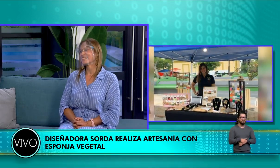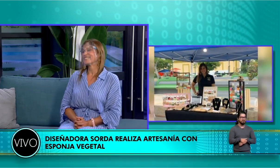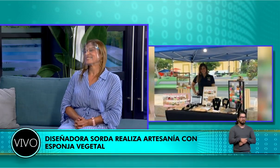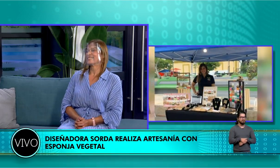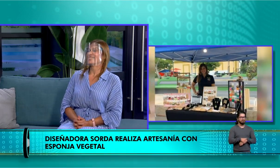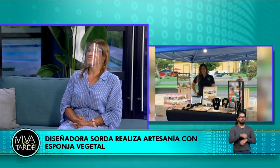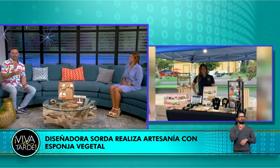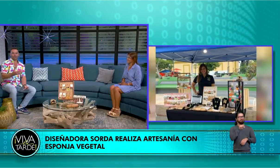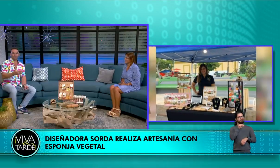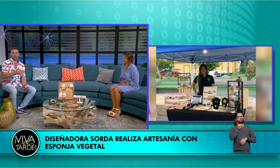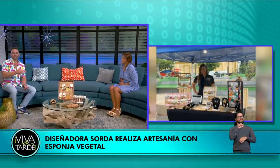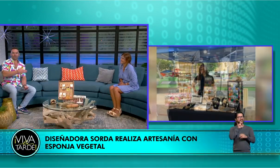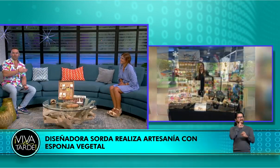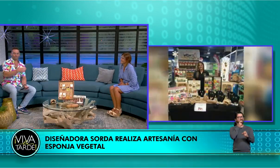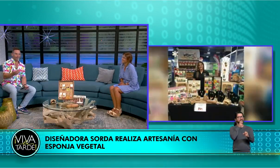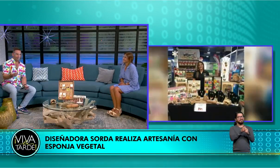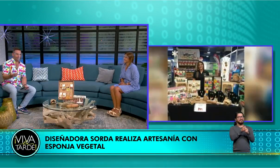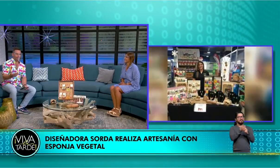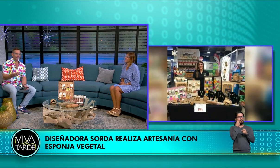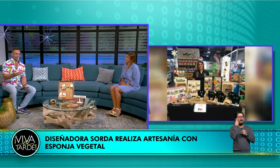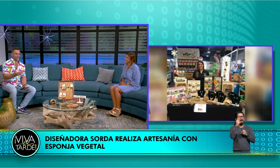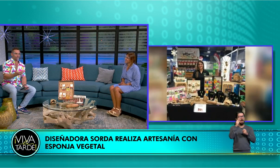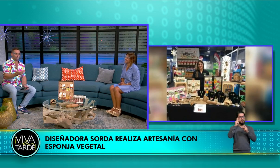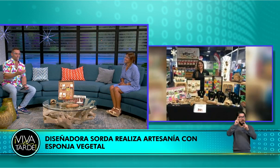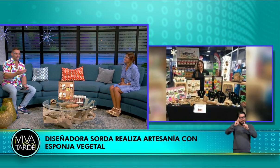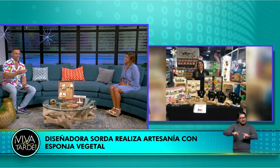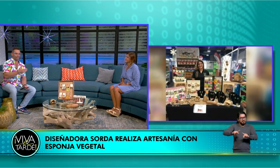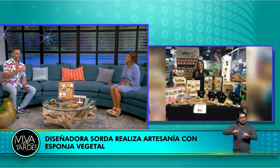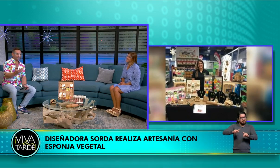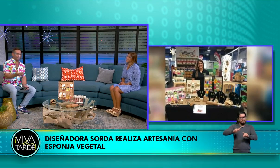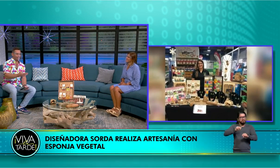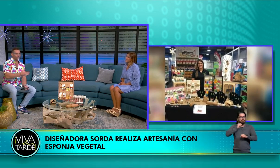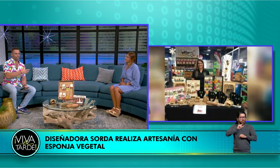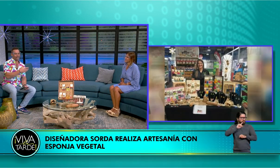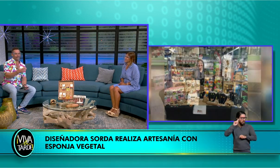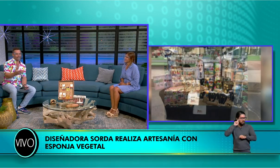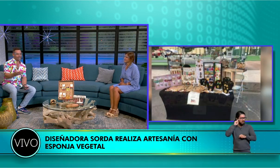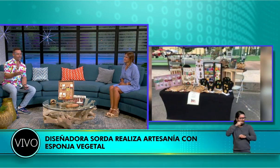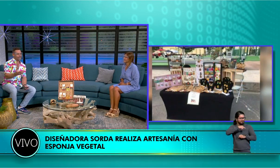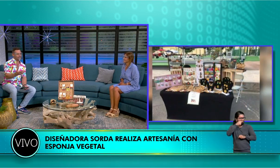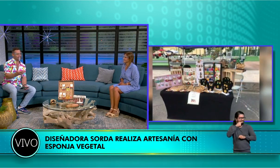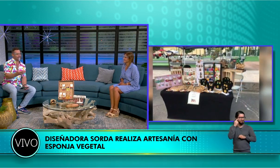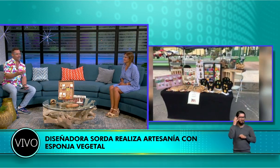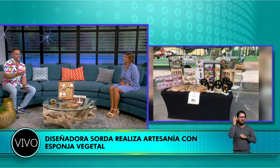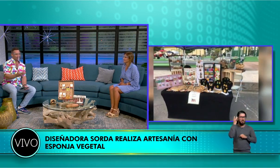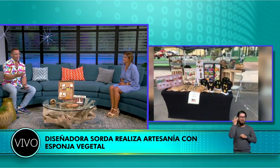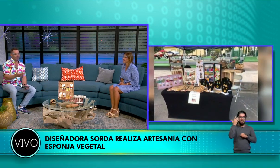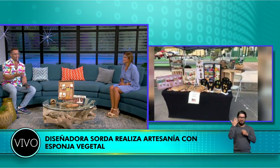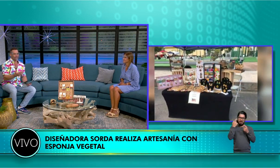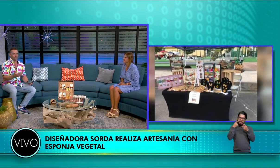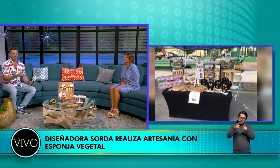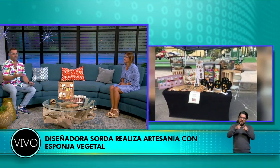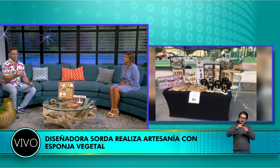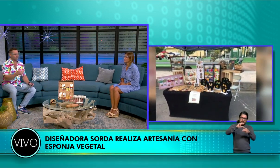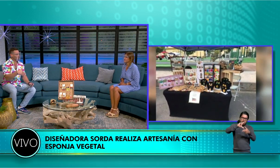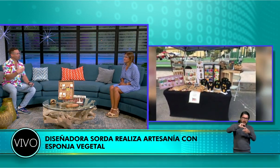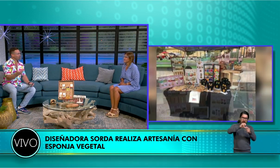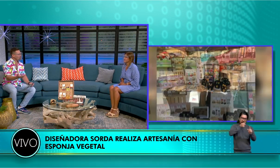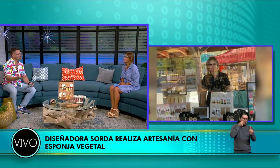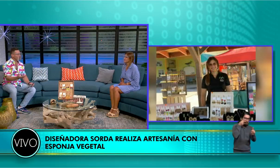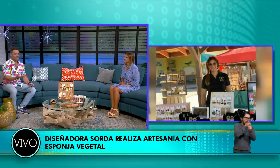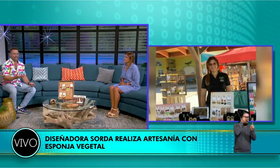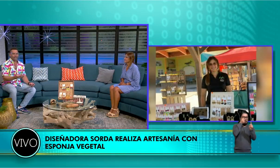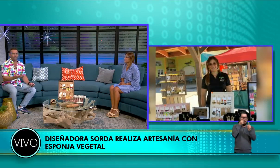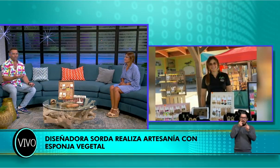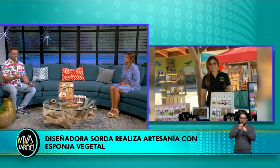Si ha sido difícil para un ciudadano normal durante la pandemia, los huracanes, imagínense a una persona que es sorda